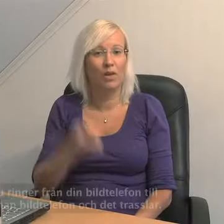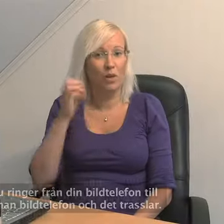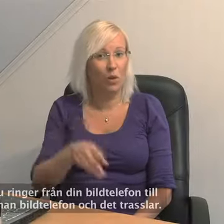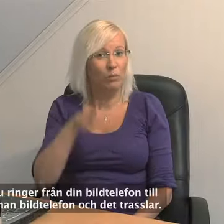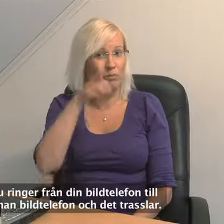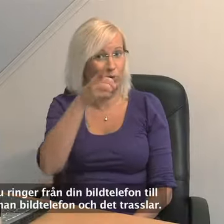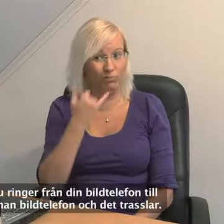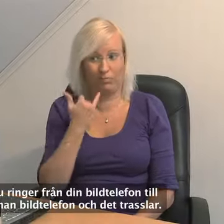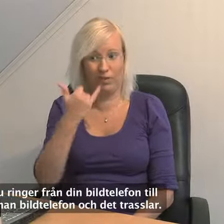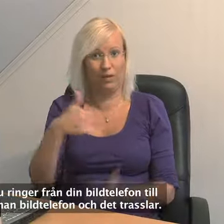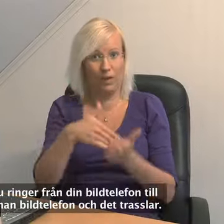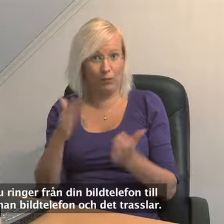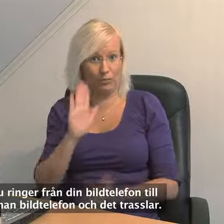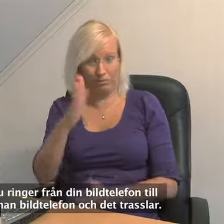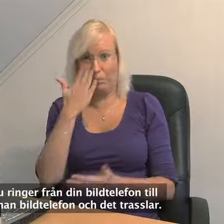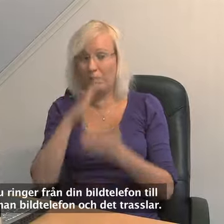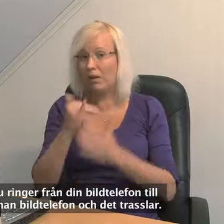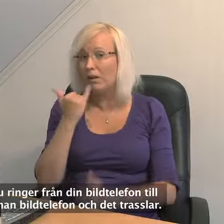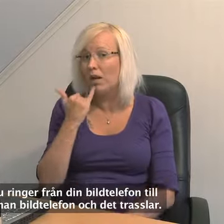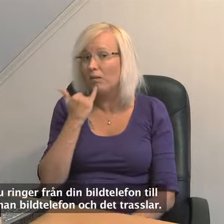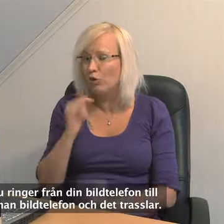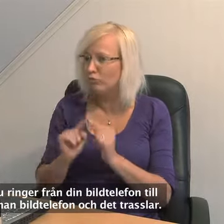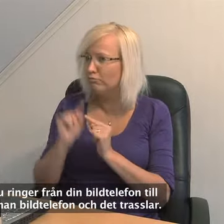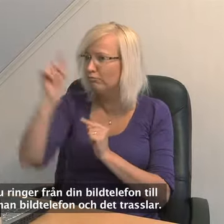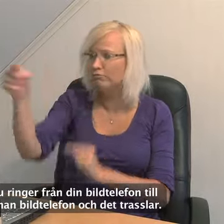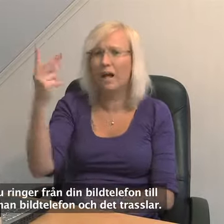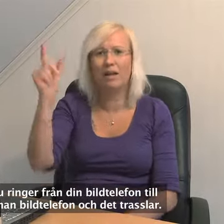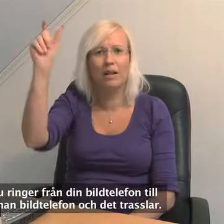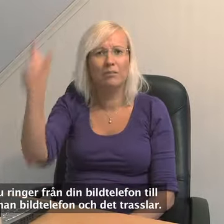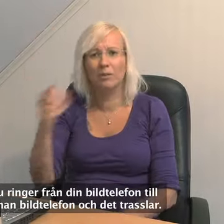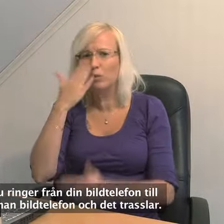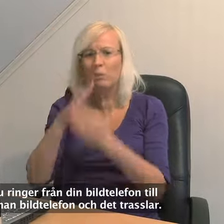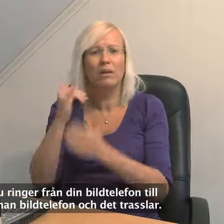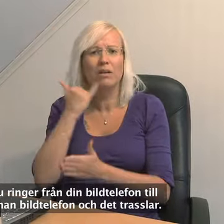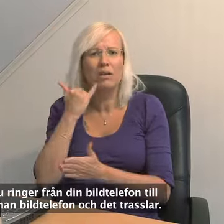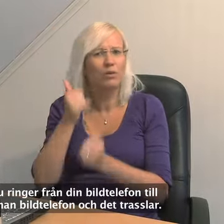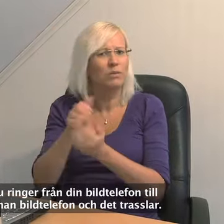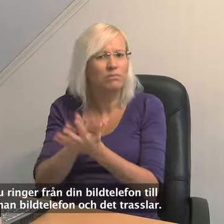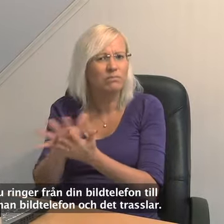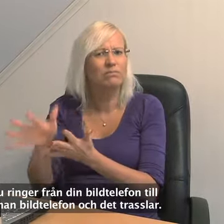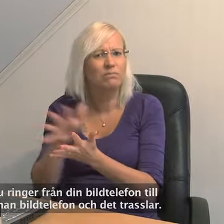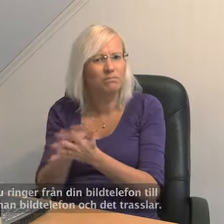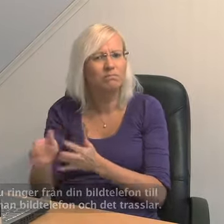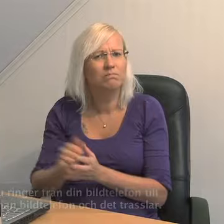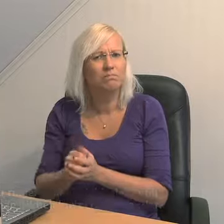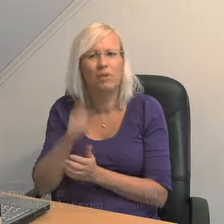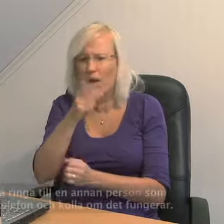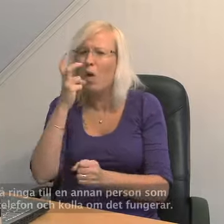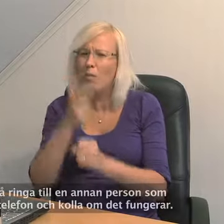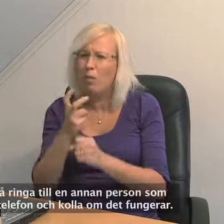Om du ringer från din bildtelefon till en annan bildtelefon och du trasslar. Prova då att